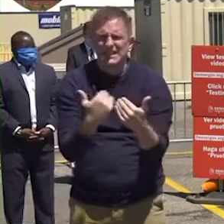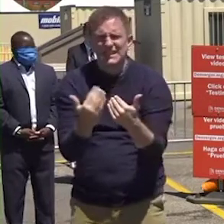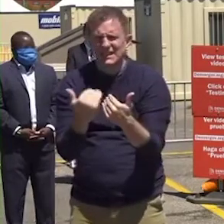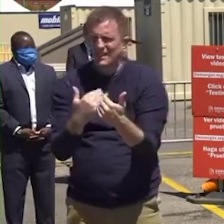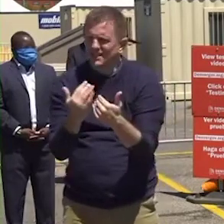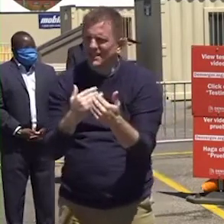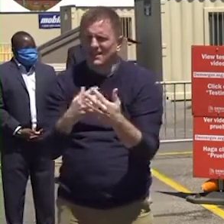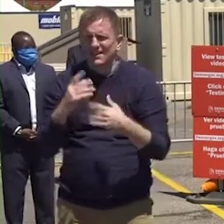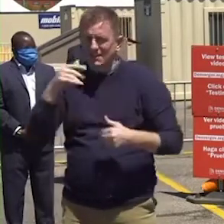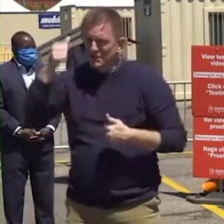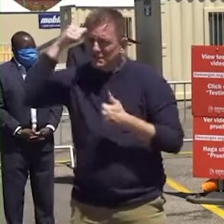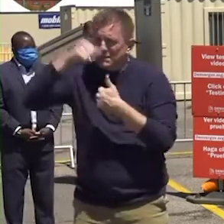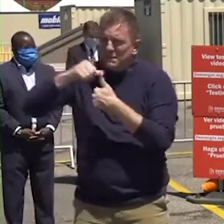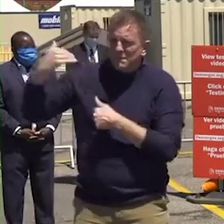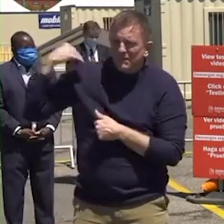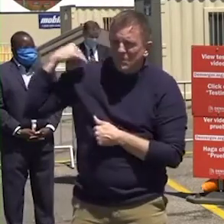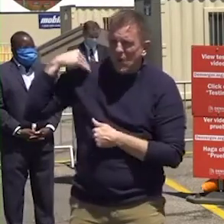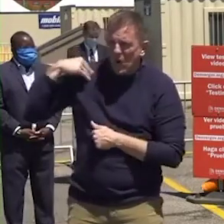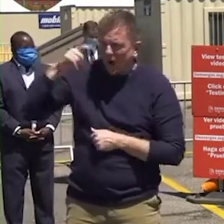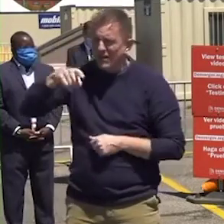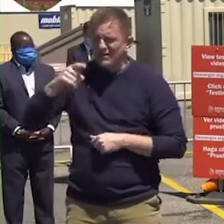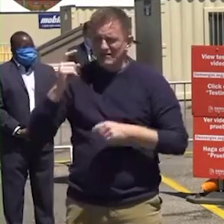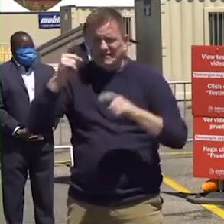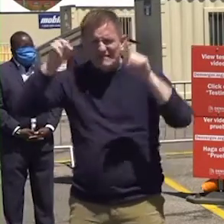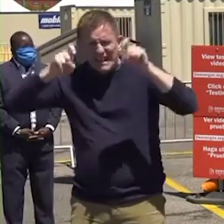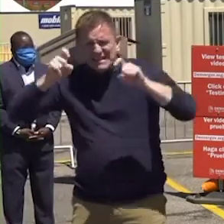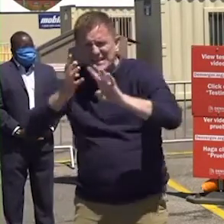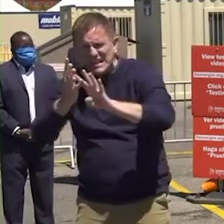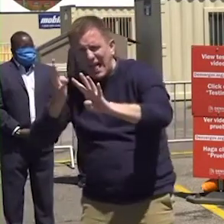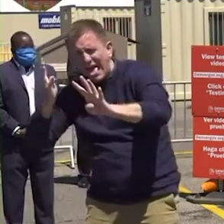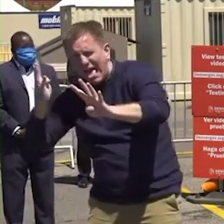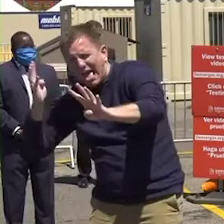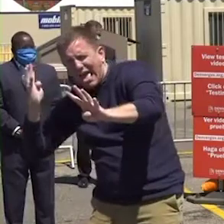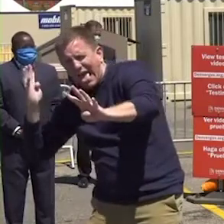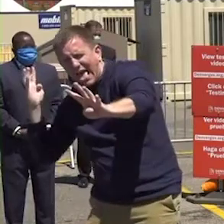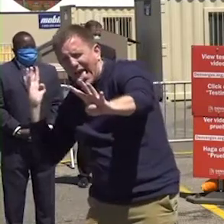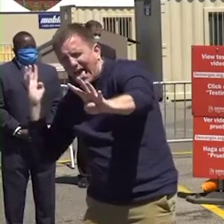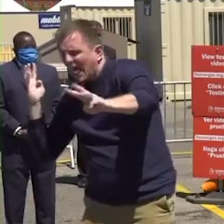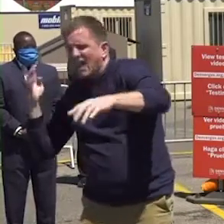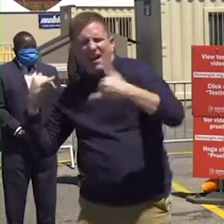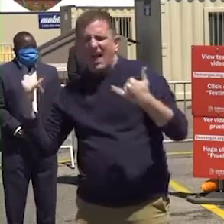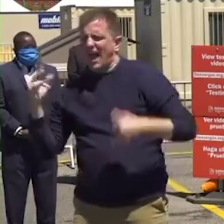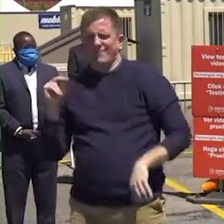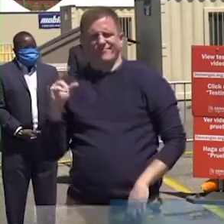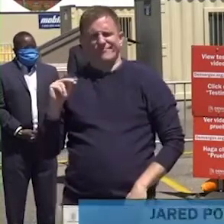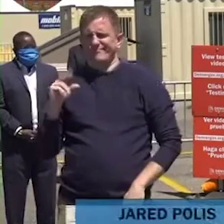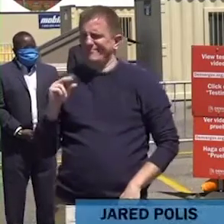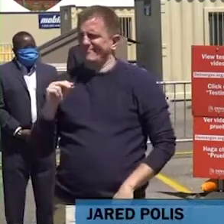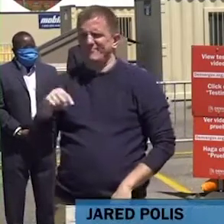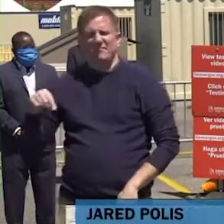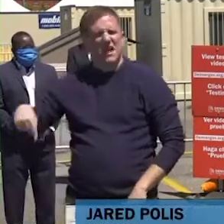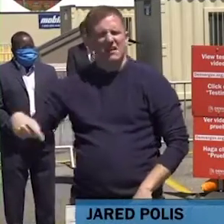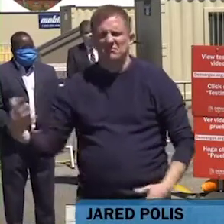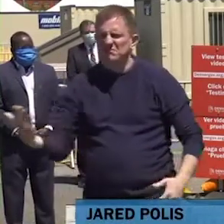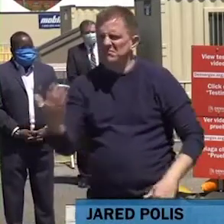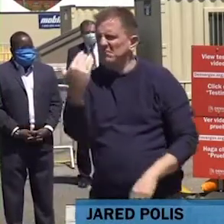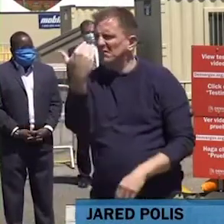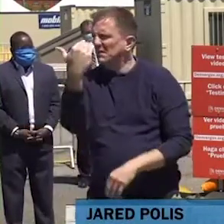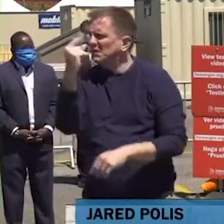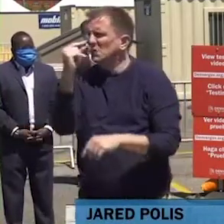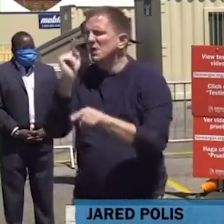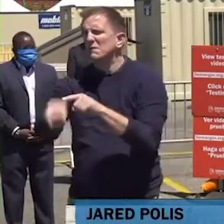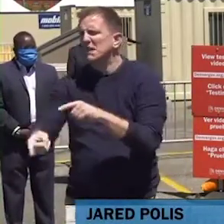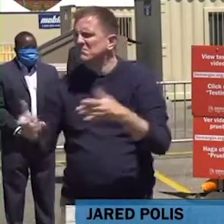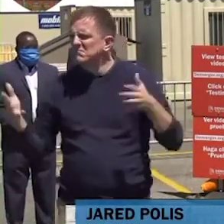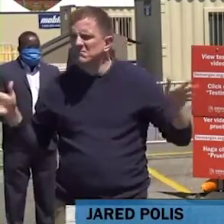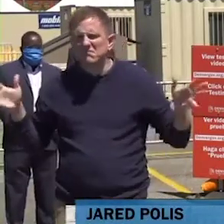minutos en este sitio y en otros más. Si es que tienes síntomas, tienes tos, tienes fiebre. Nosotros queremos que